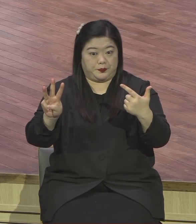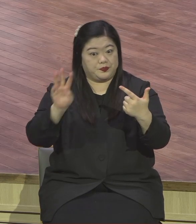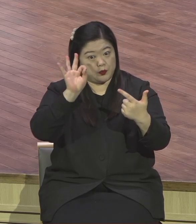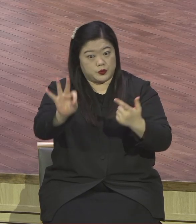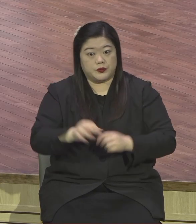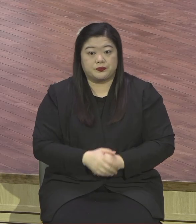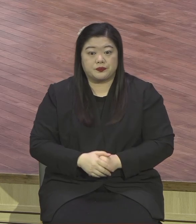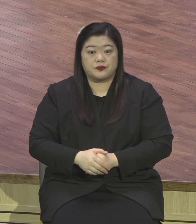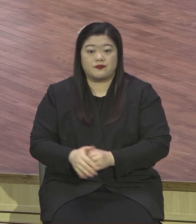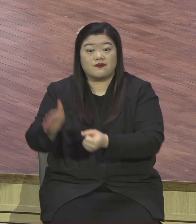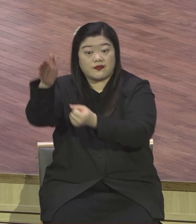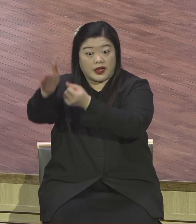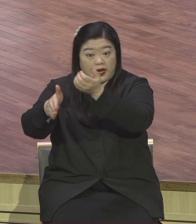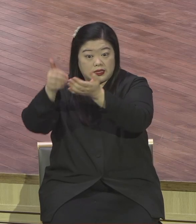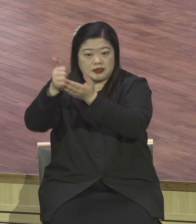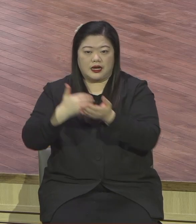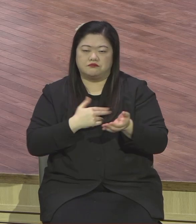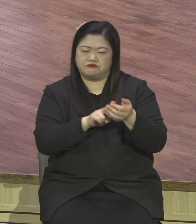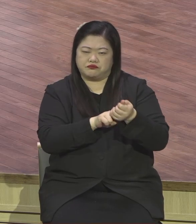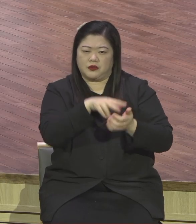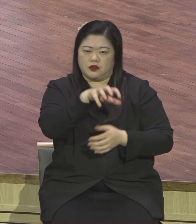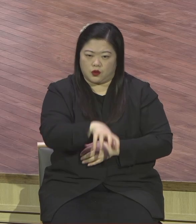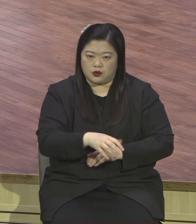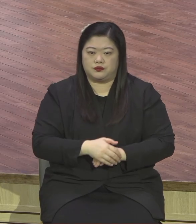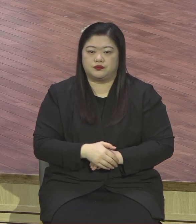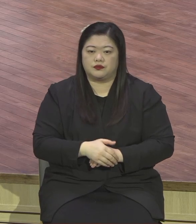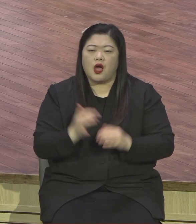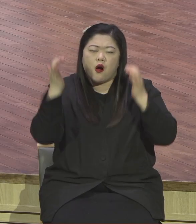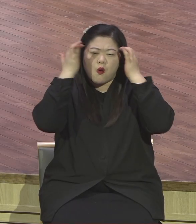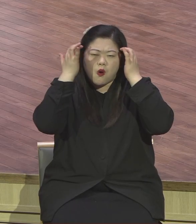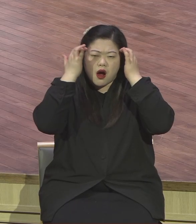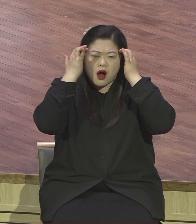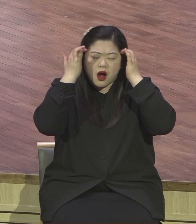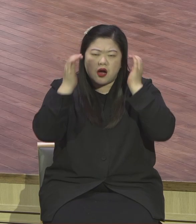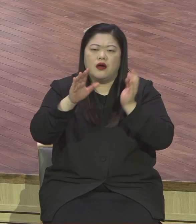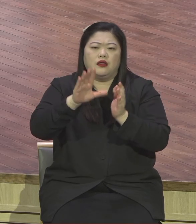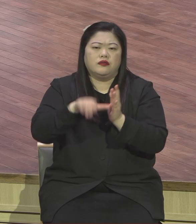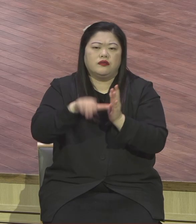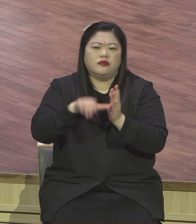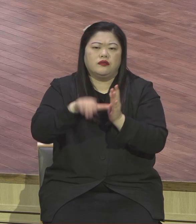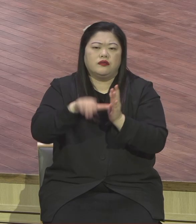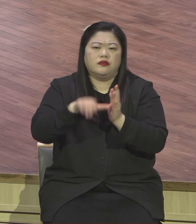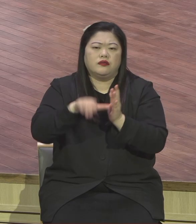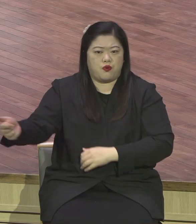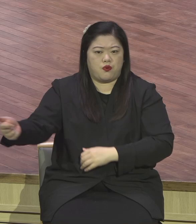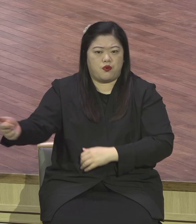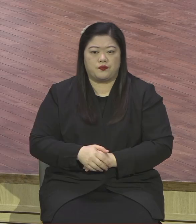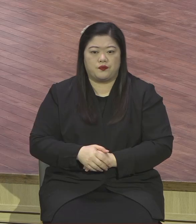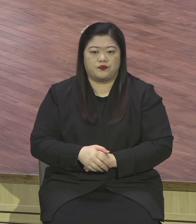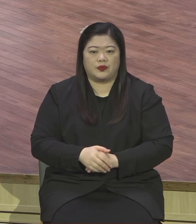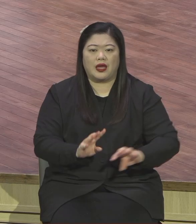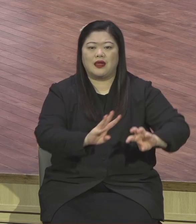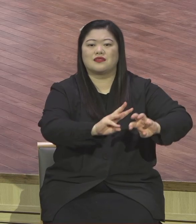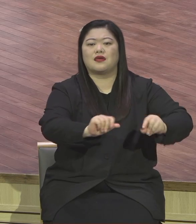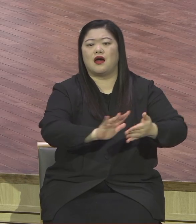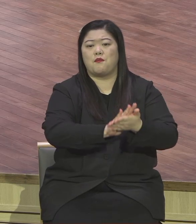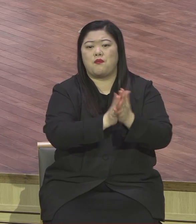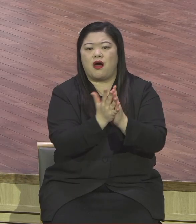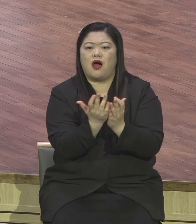우리의 피난처시오 힘이시니 환란 중에 만날 큰 도움이시라 그러므로 땅이 변하든지 산이 흔들려